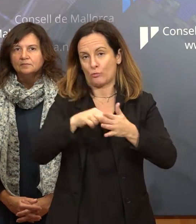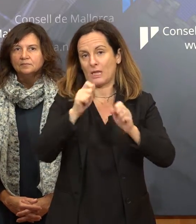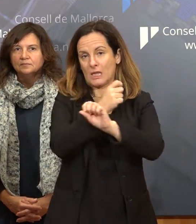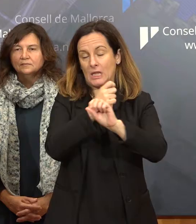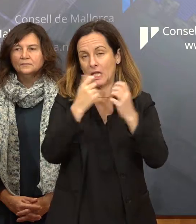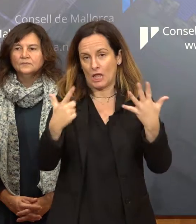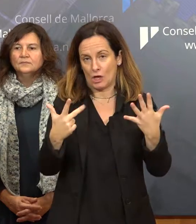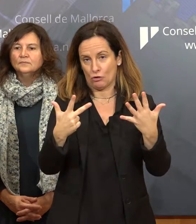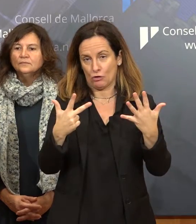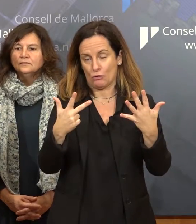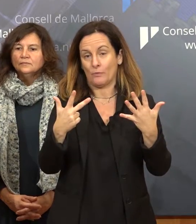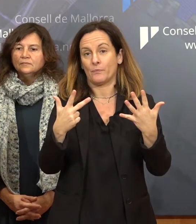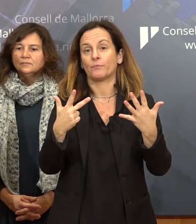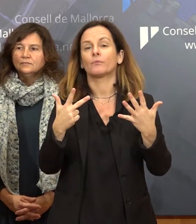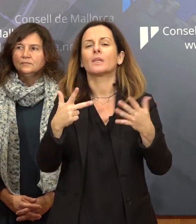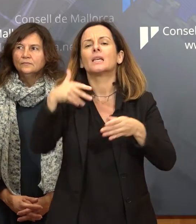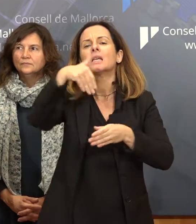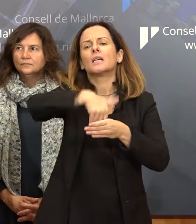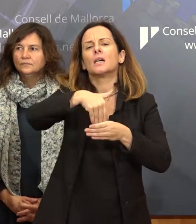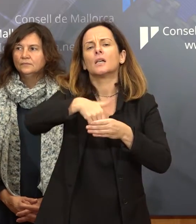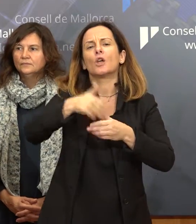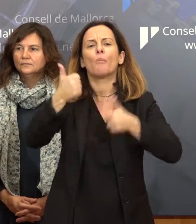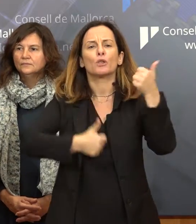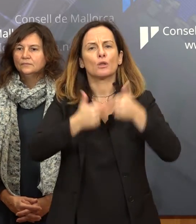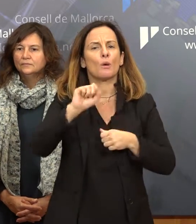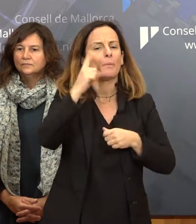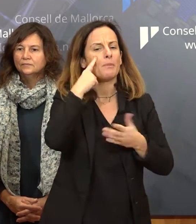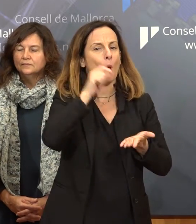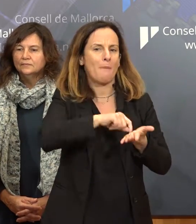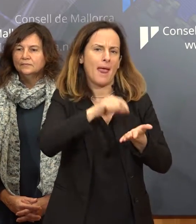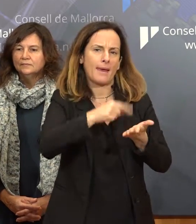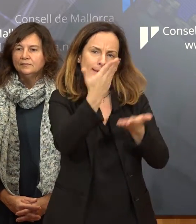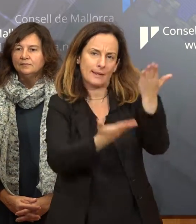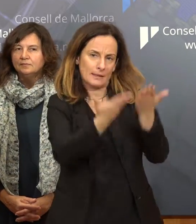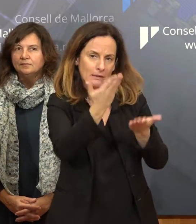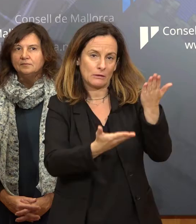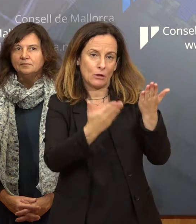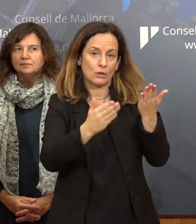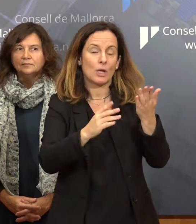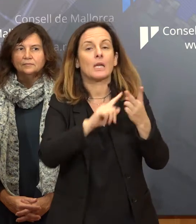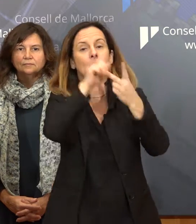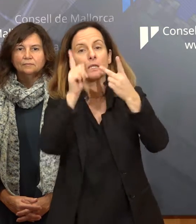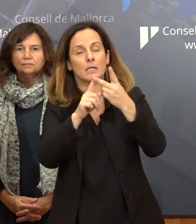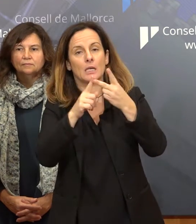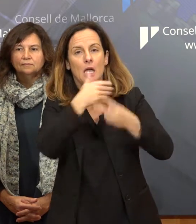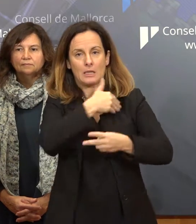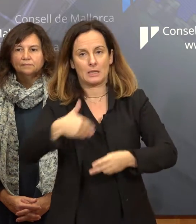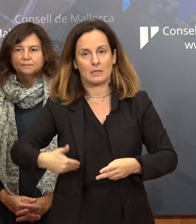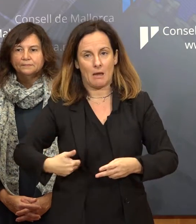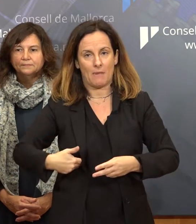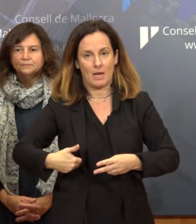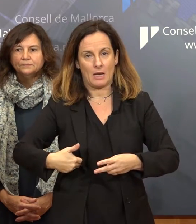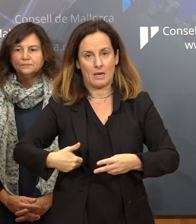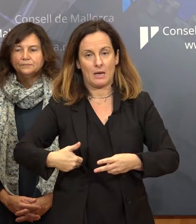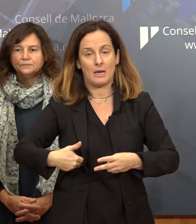oposicions tindrà una part de valoració de concurs de mèrits i una altra d'examen d'oposició. Està previst